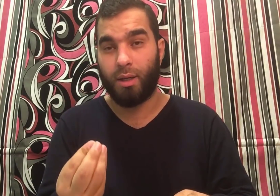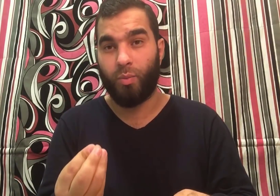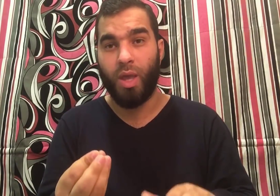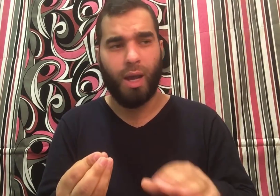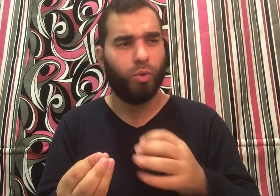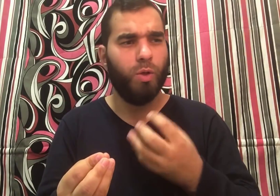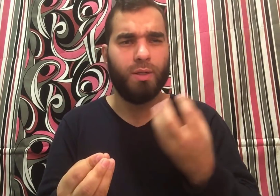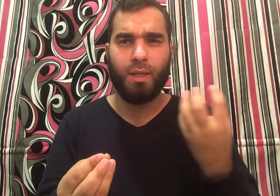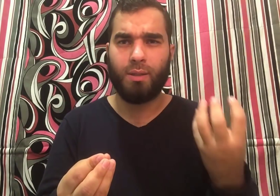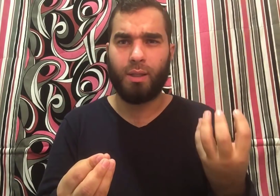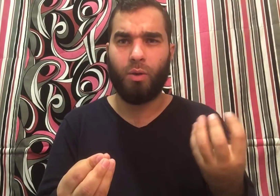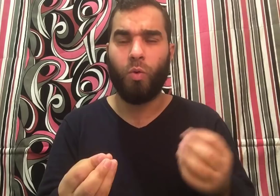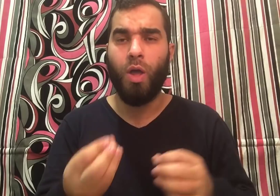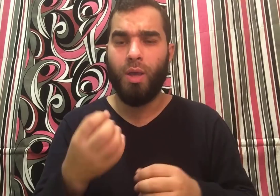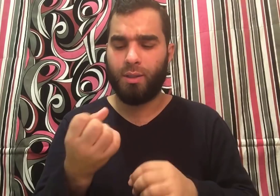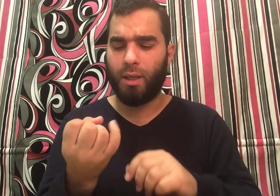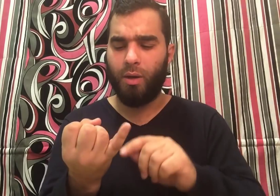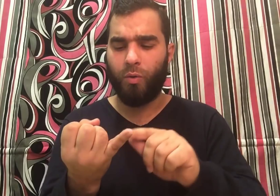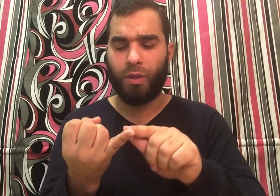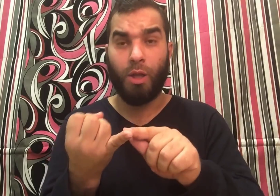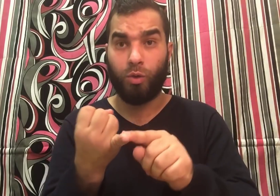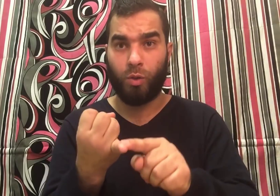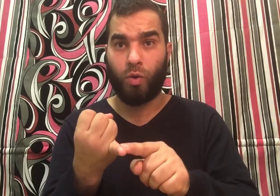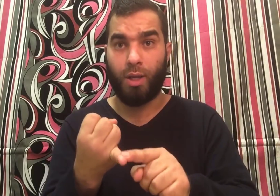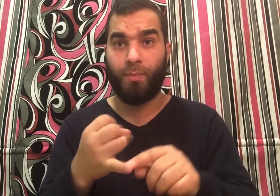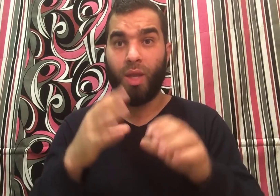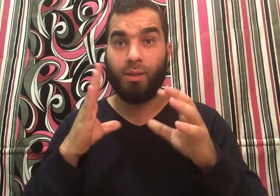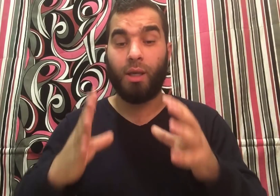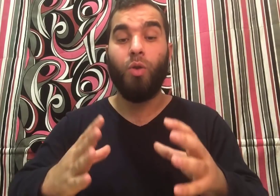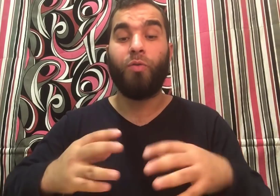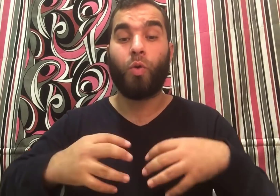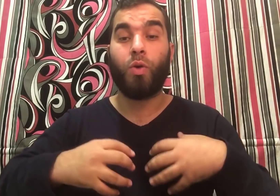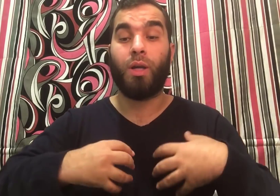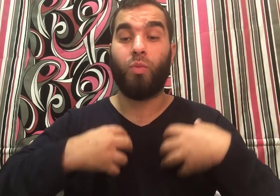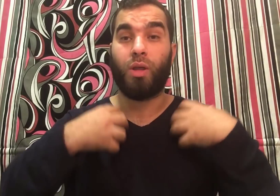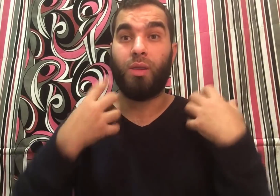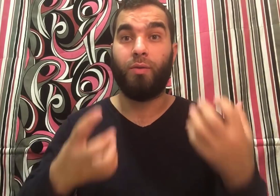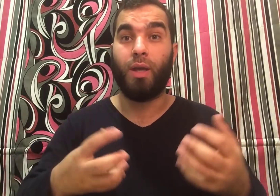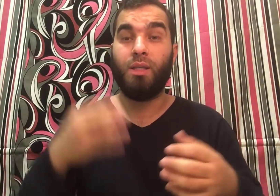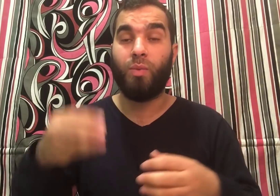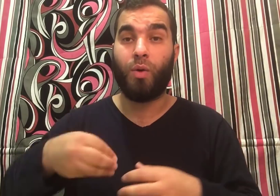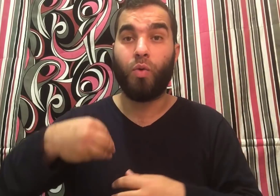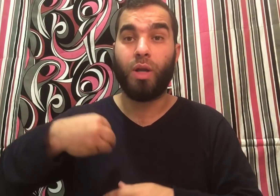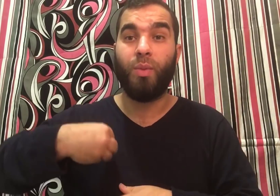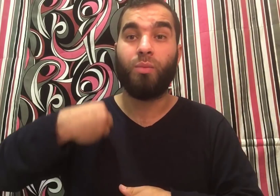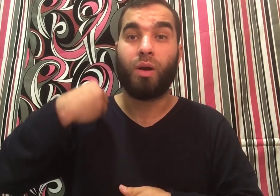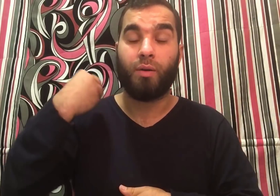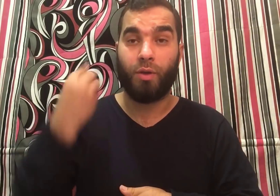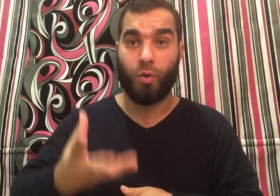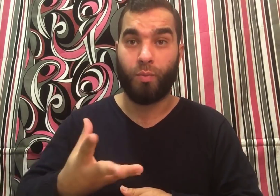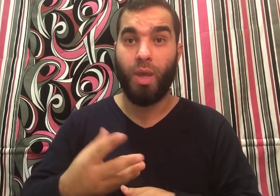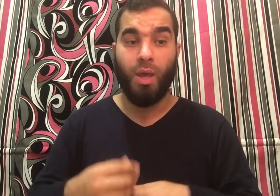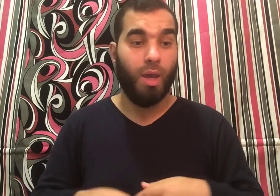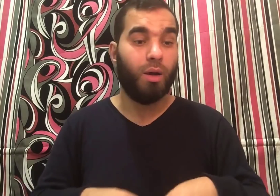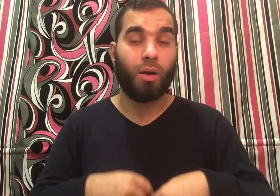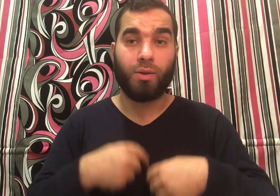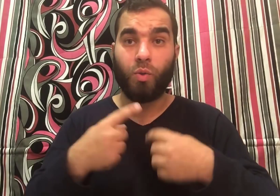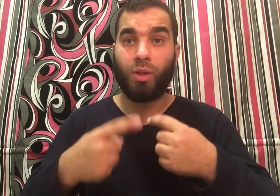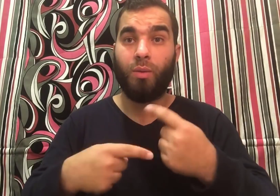الكريم هتقول لي إزاي استغلوا استغلوا في تلاوة القرآن استغلوا في الروكية المكثفة اسمع الروكية مئة مرة في اليوم اقرأ صورة